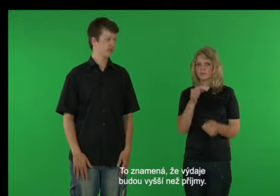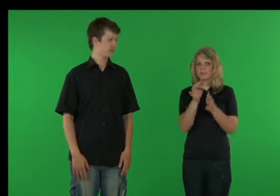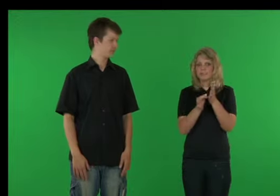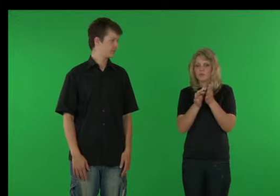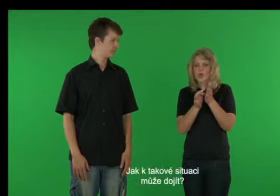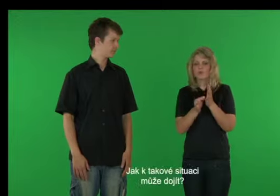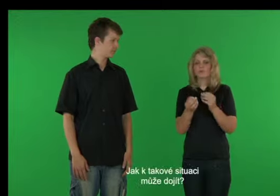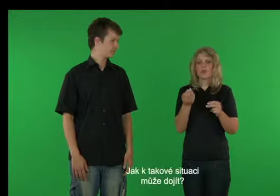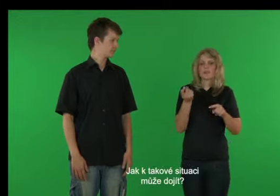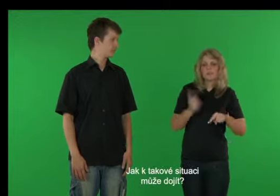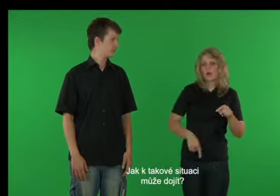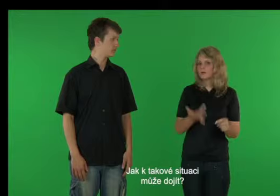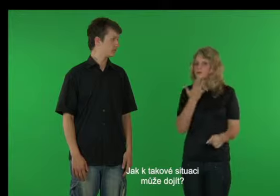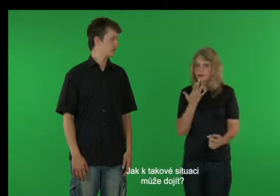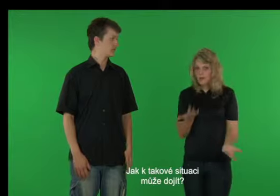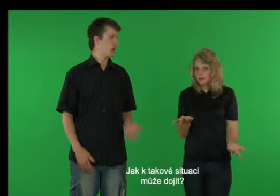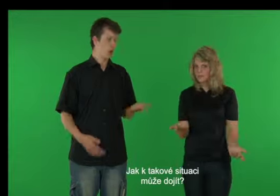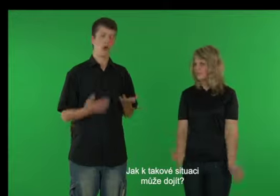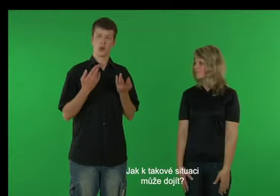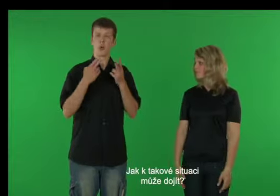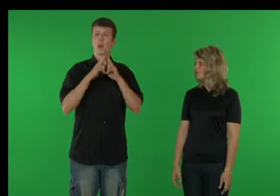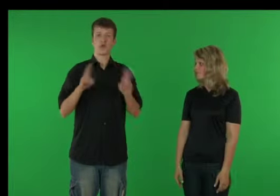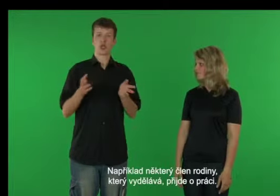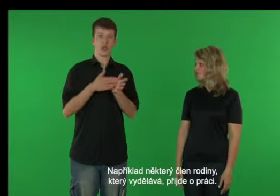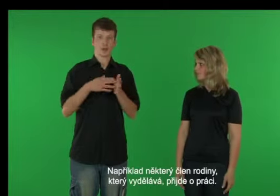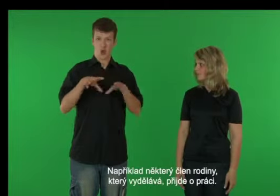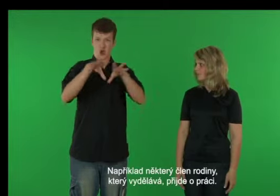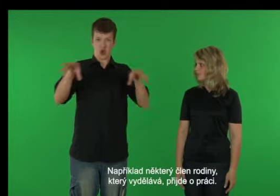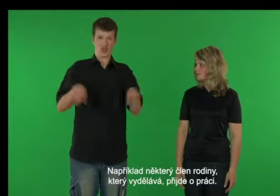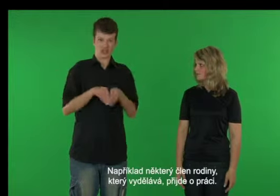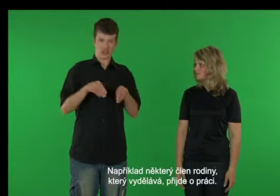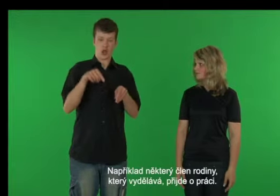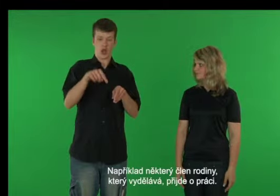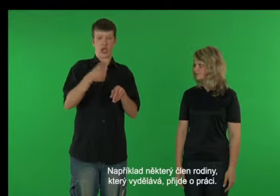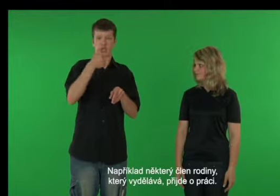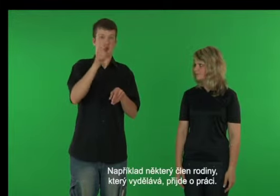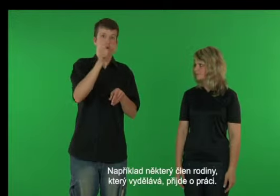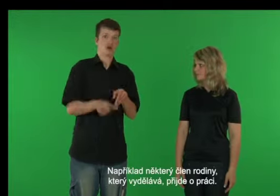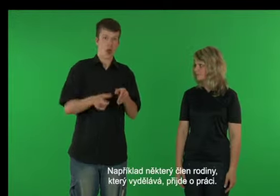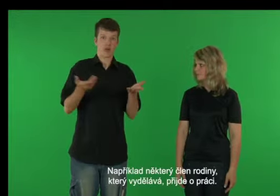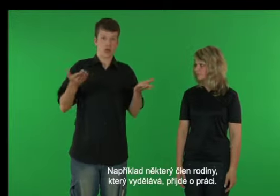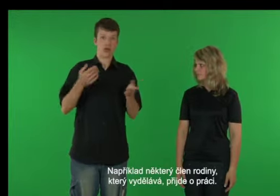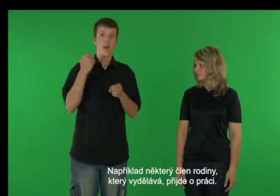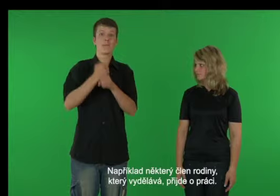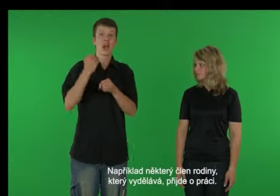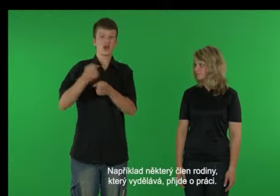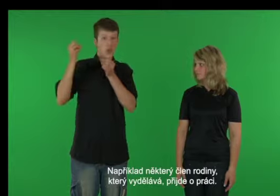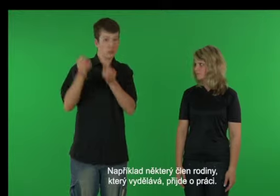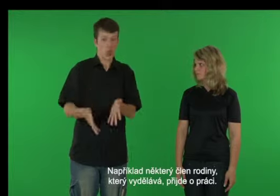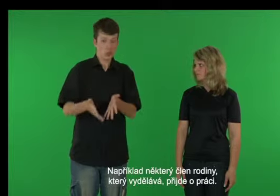Jak k takové situaci může dojít? Například některý člen rodiny, který vydělává, přijde o